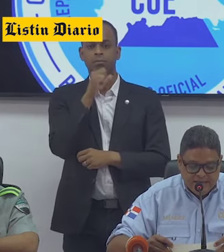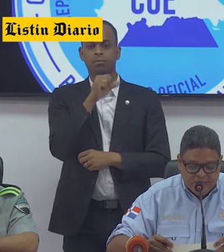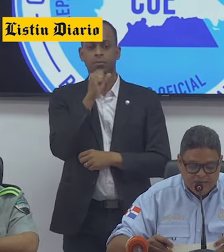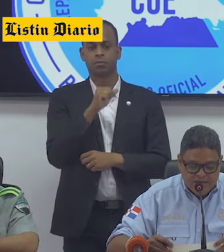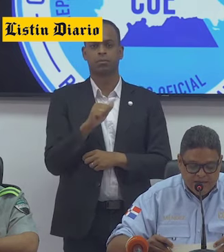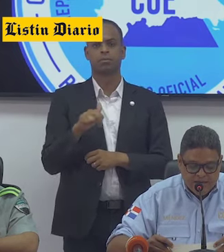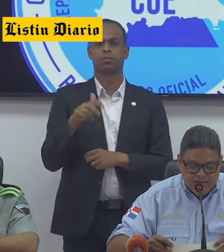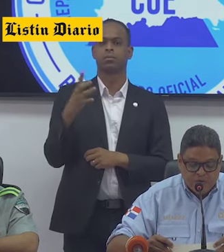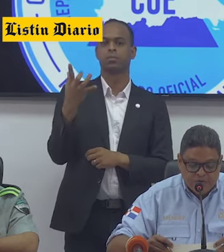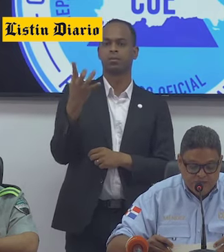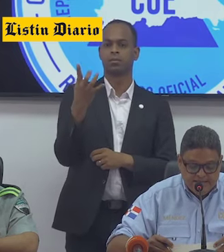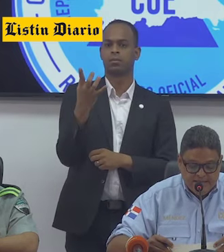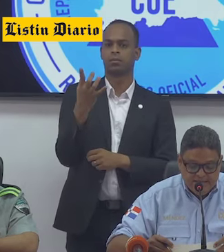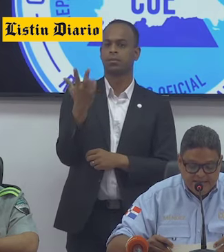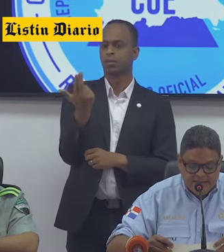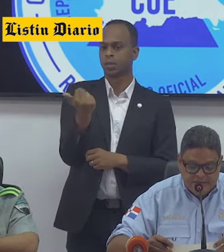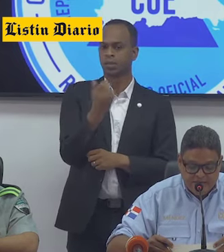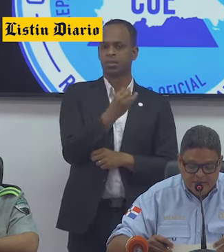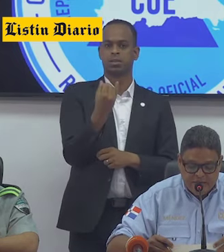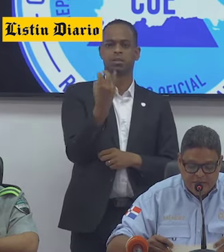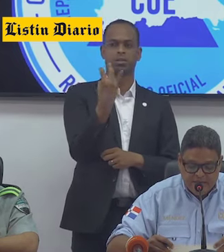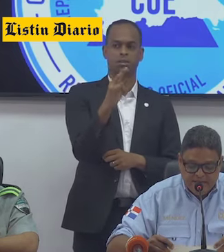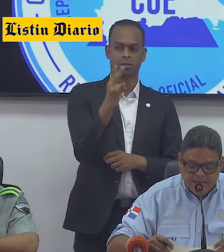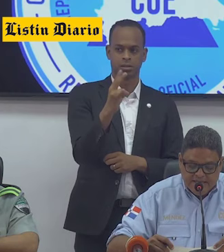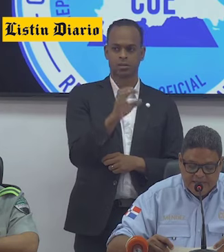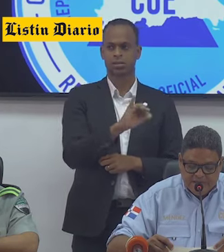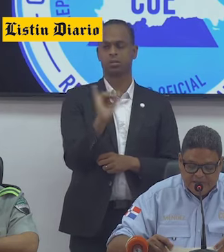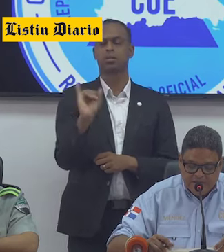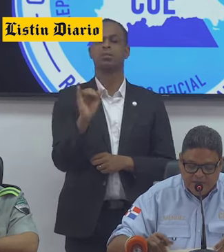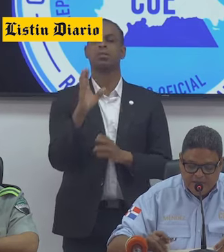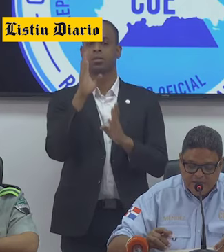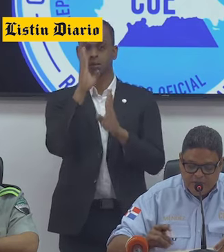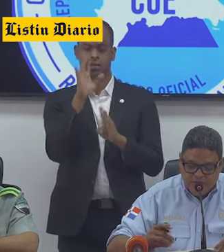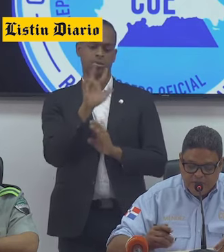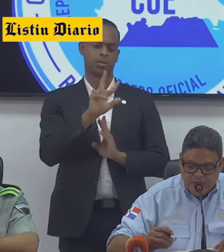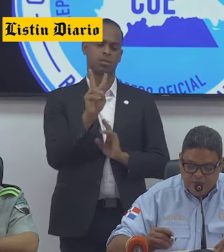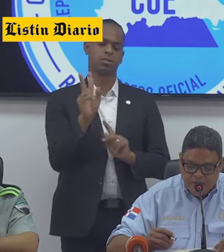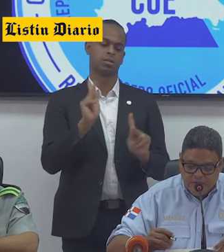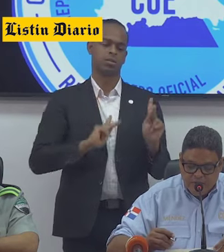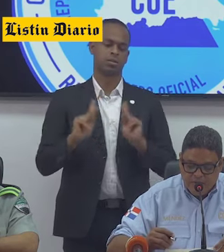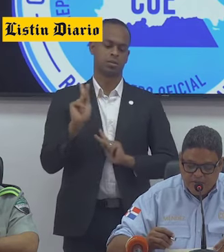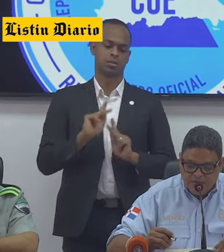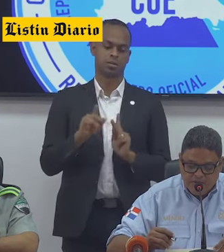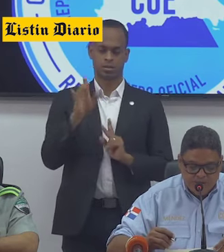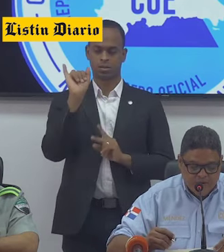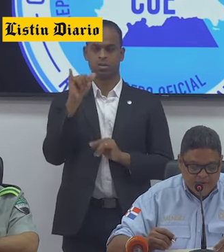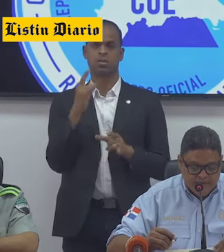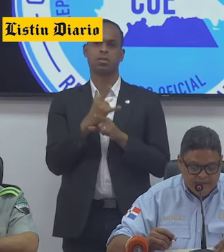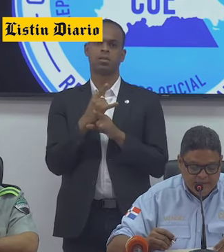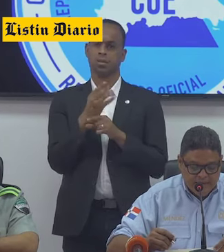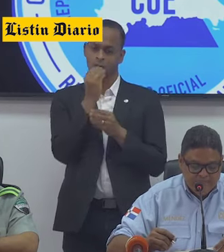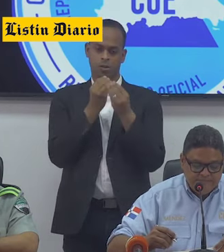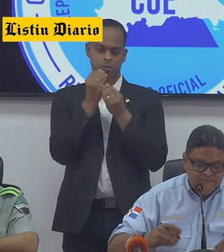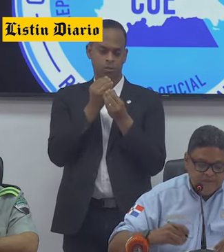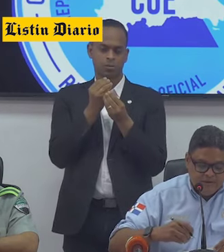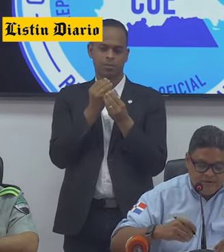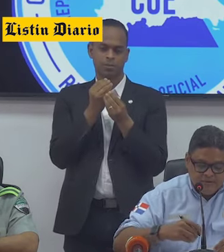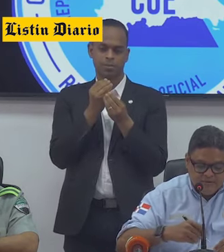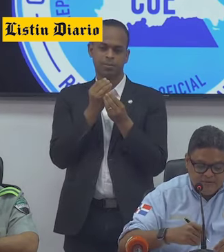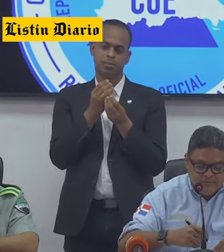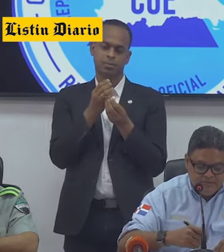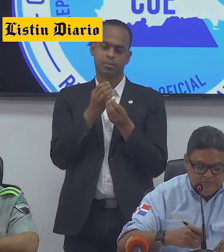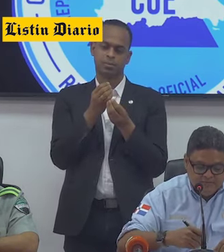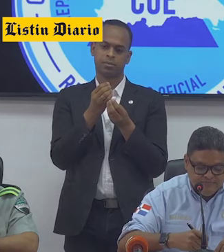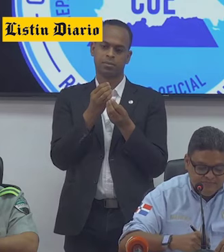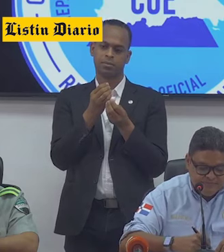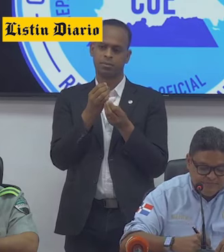entre los 13 y 17 años. También se han atendido 32 personas por intoxicación alimentaria. Fuente